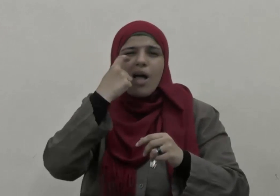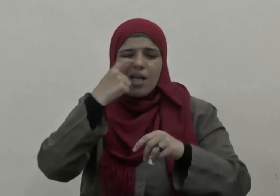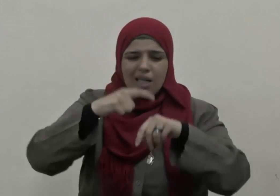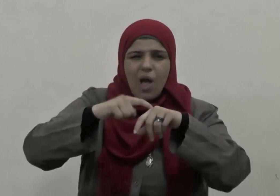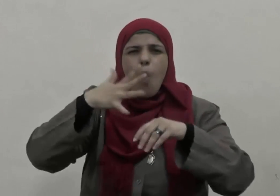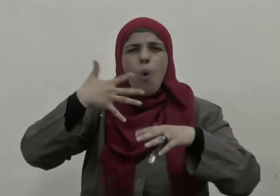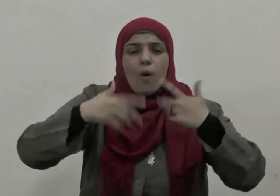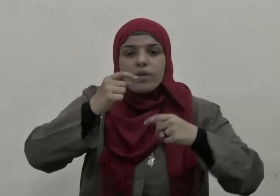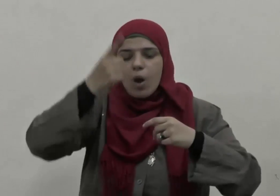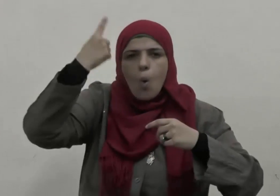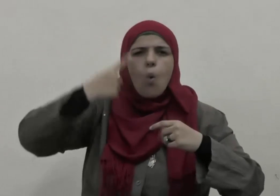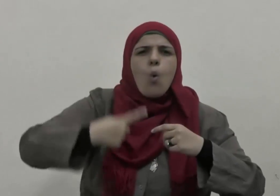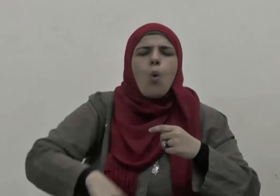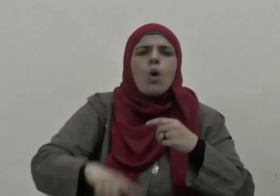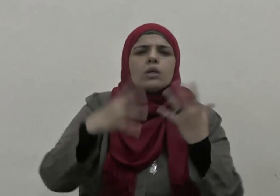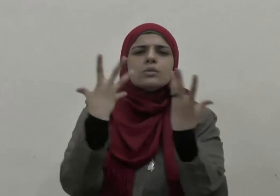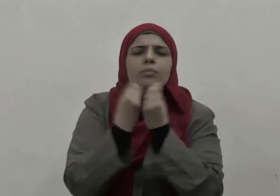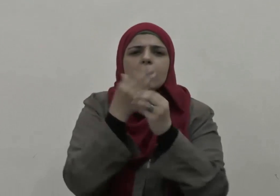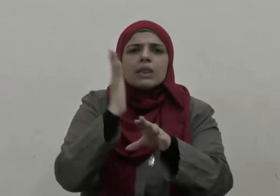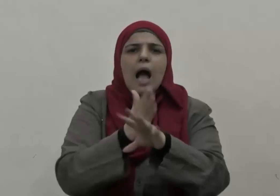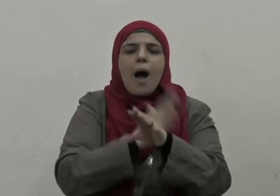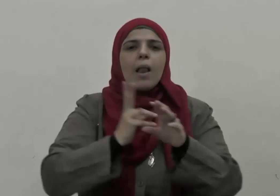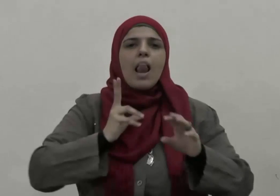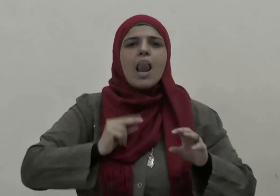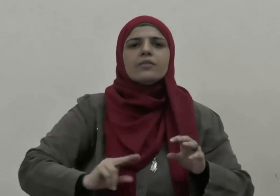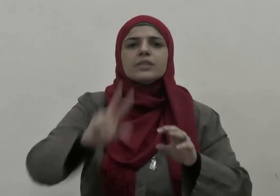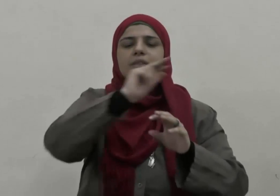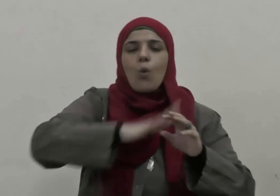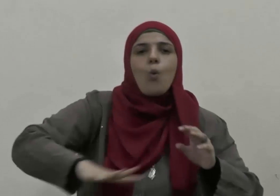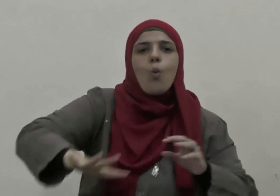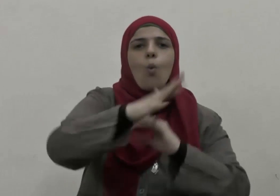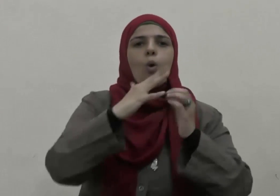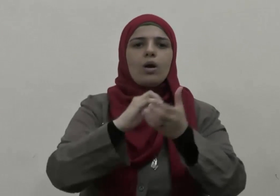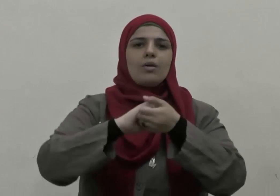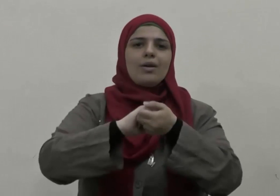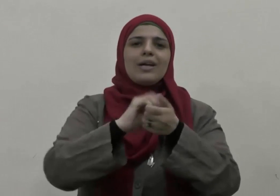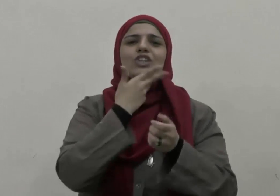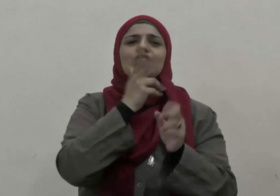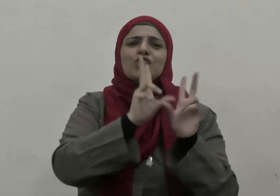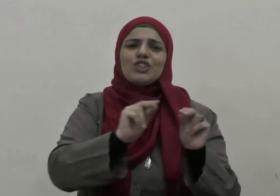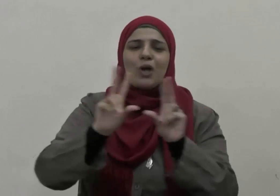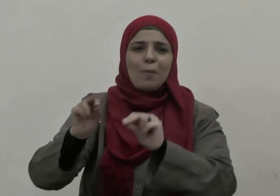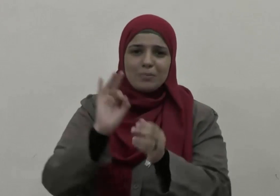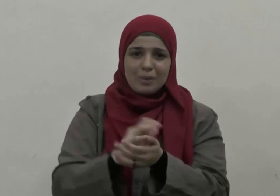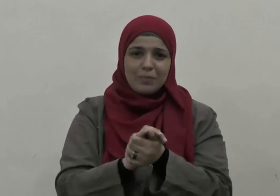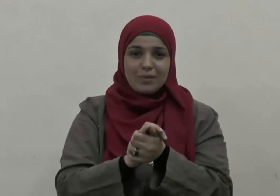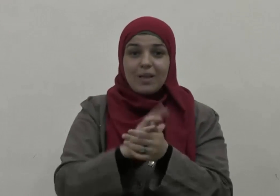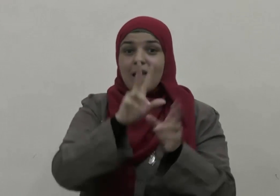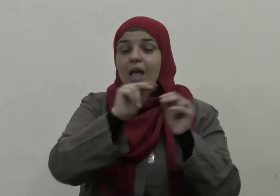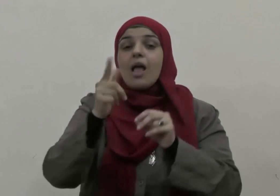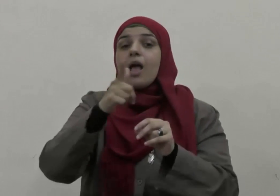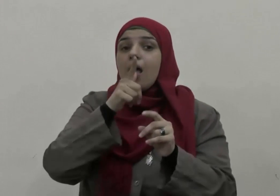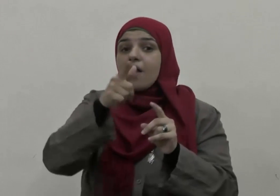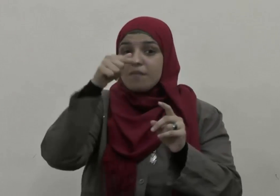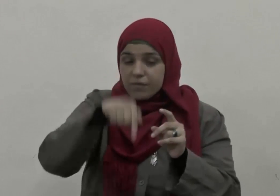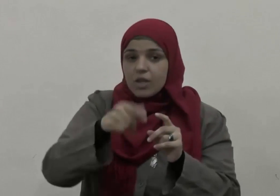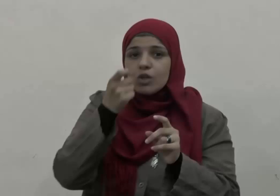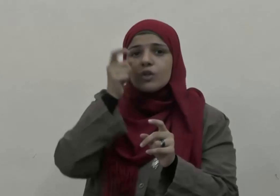عضو تداعى له سائر الجسد بالسهر والحمى وعندما أراد